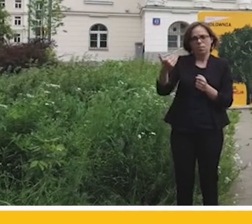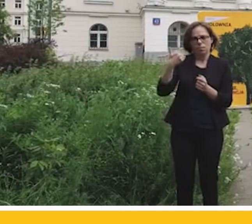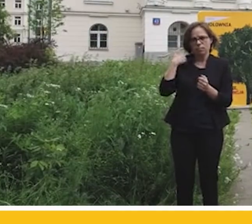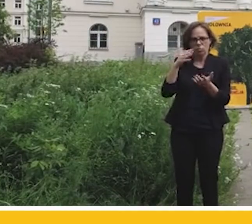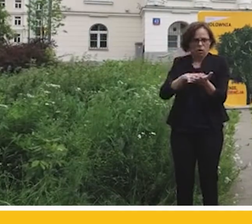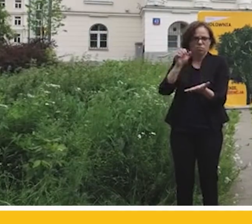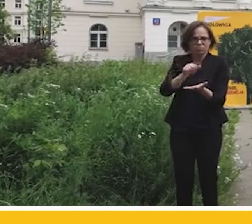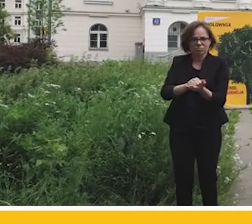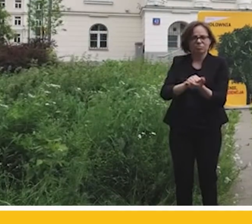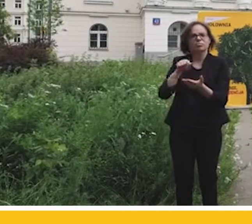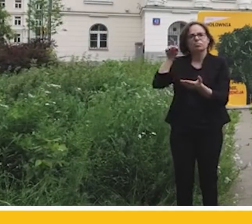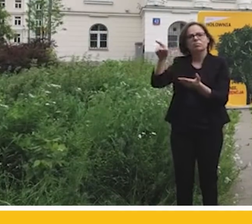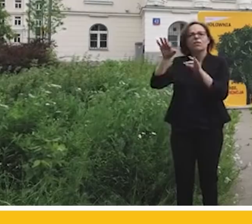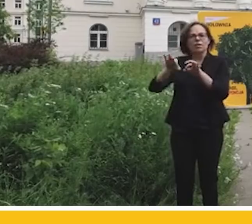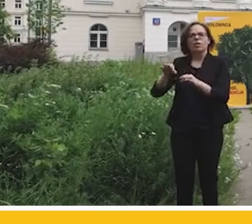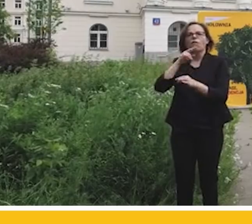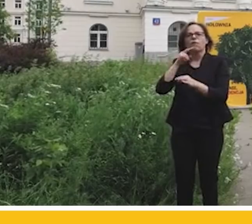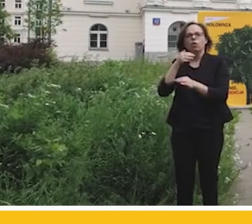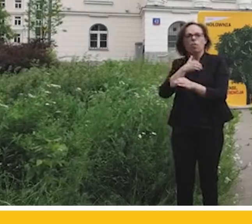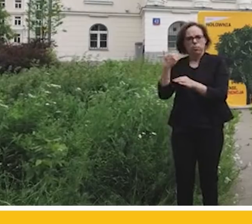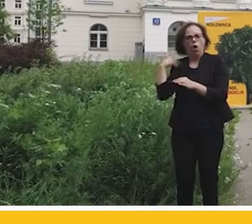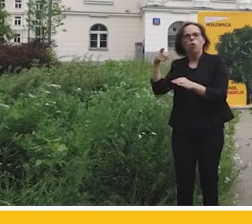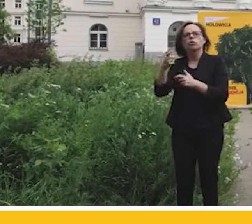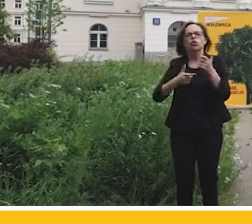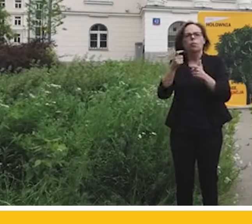którą wody polskie wykonały na Wiśle,